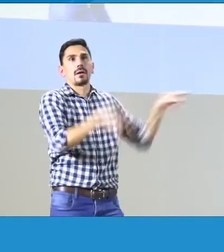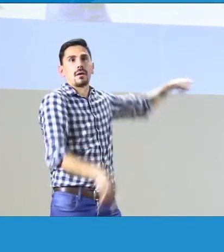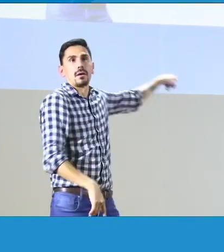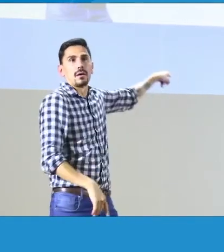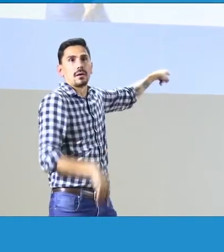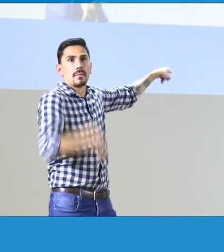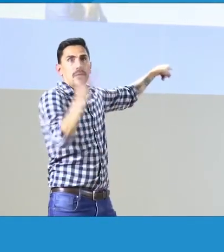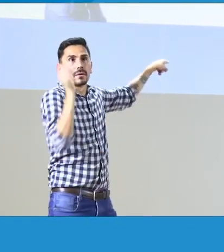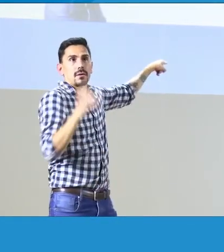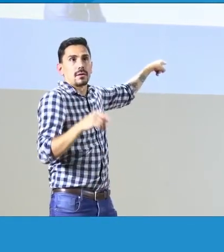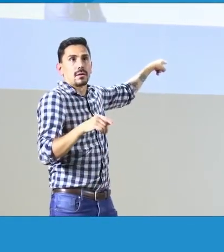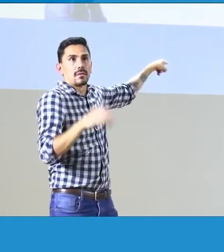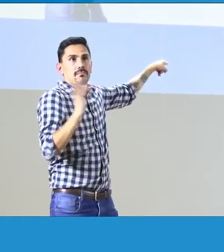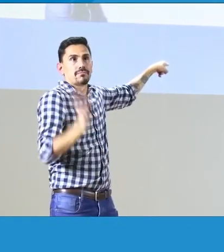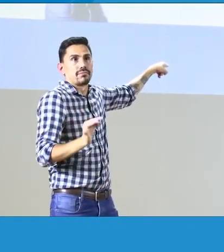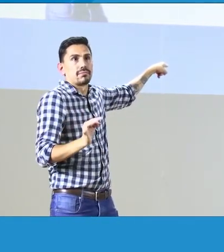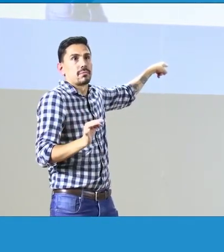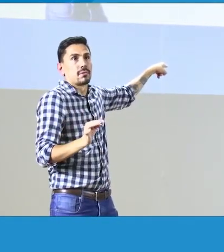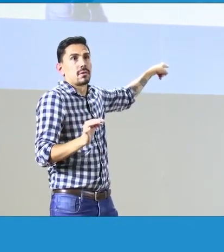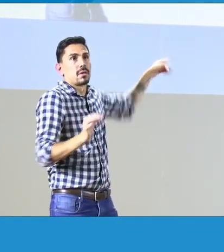estar con mis pares usando lengua de señas.